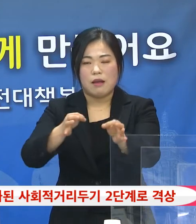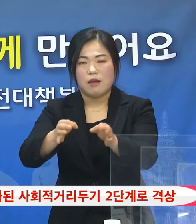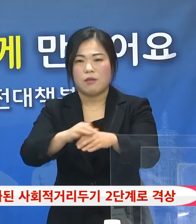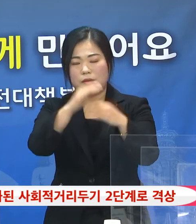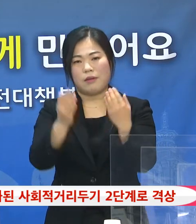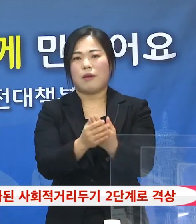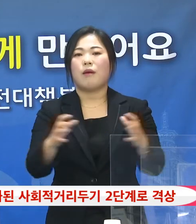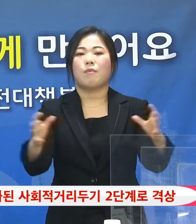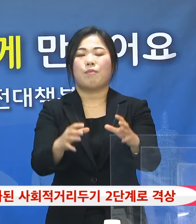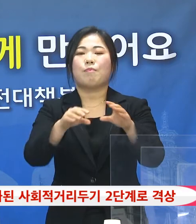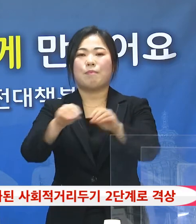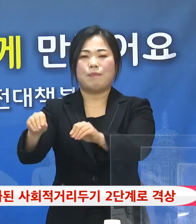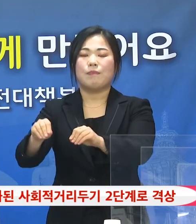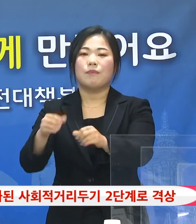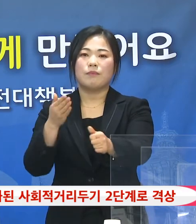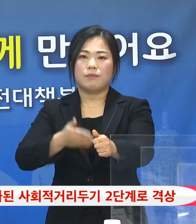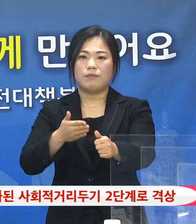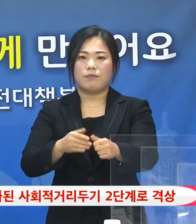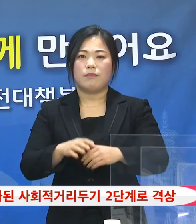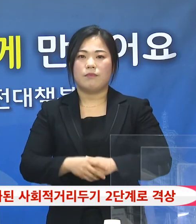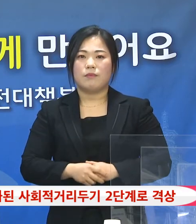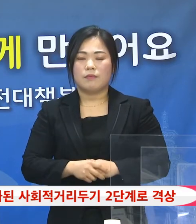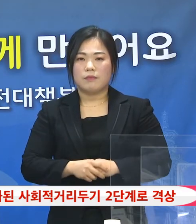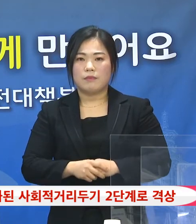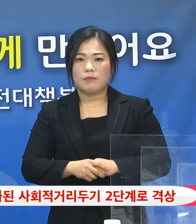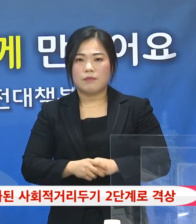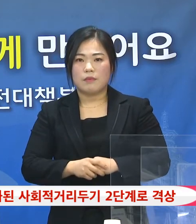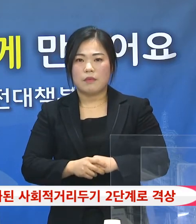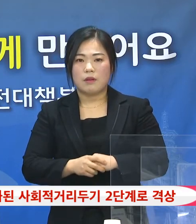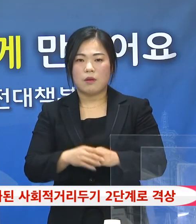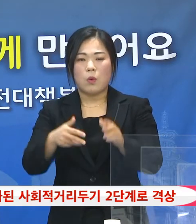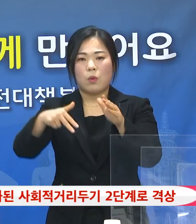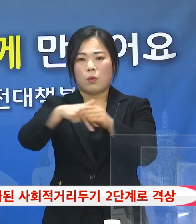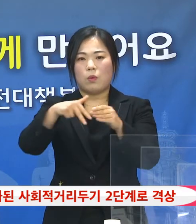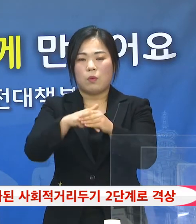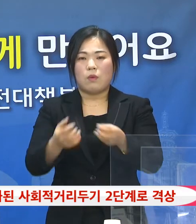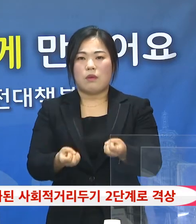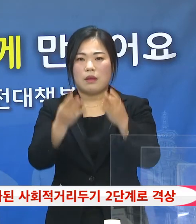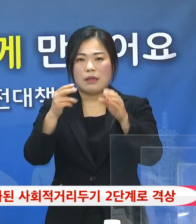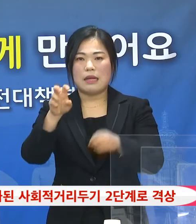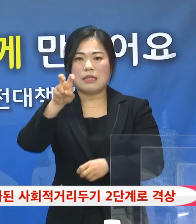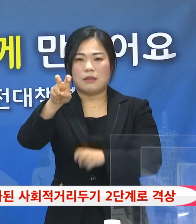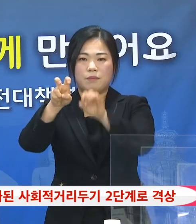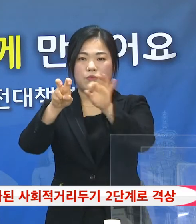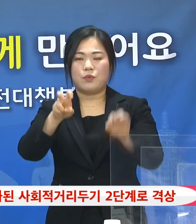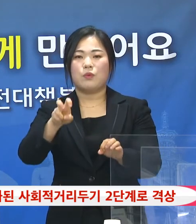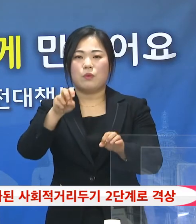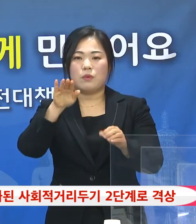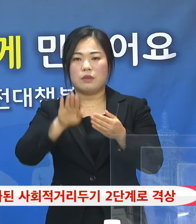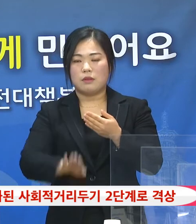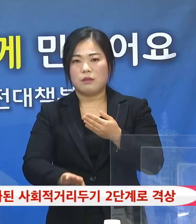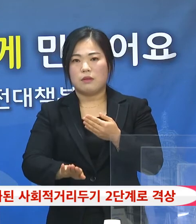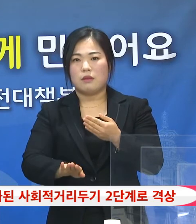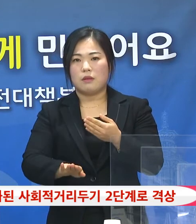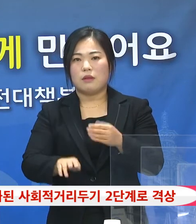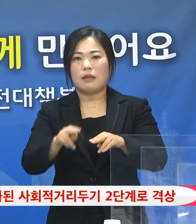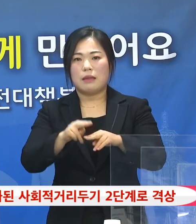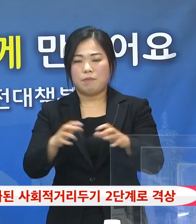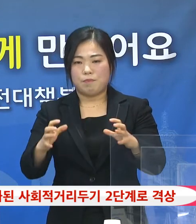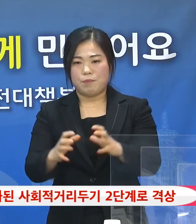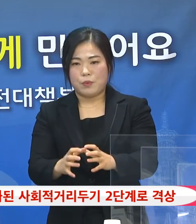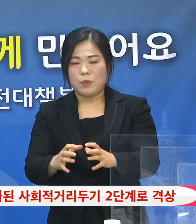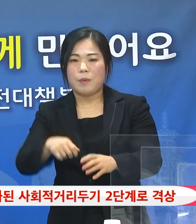발동합니다. 또한 종교행사는 좌석수 20% 이내로 참여인원을 제한하고 소모임과